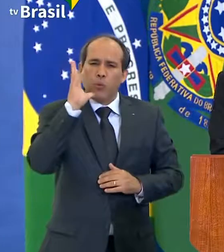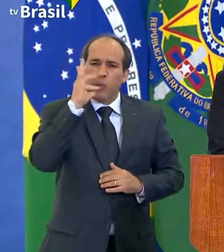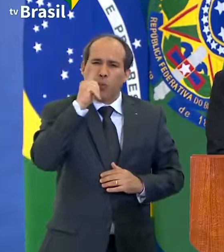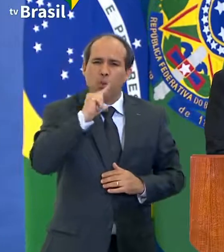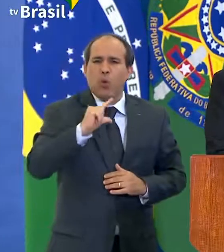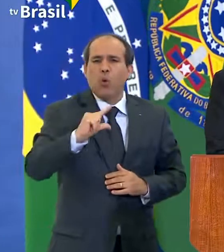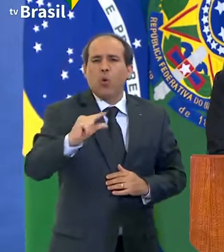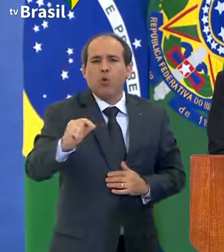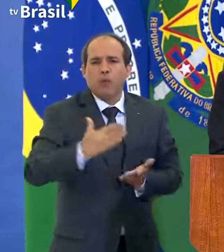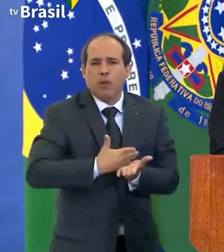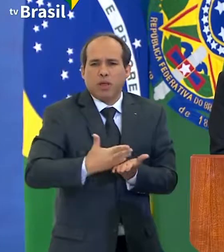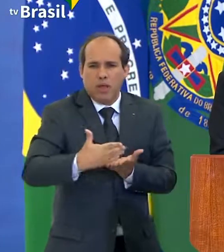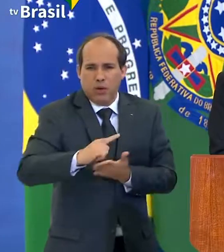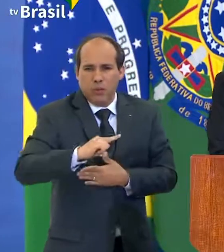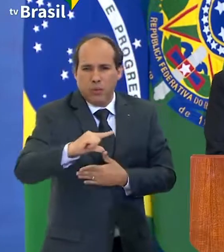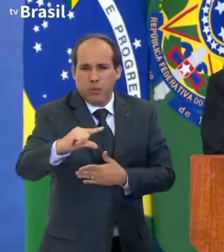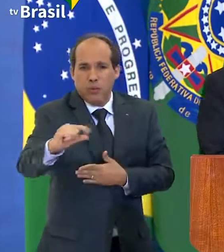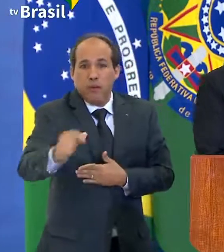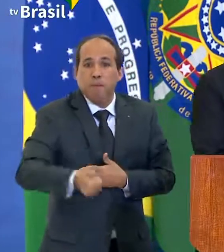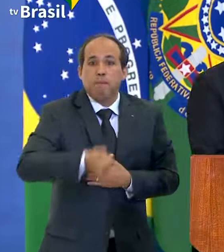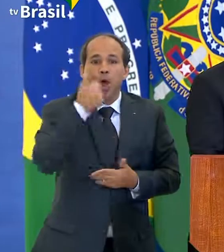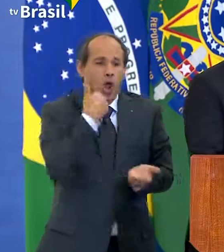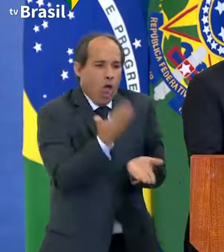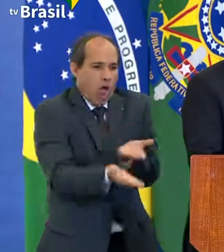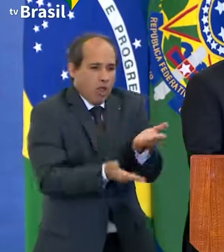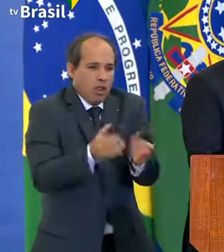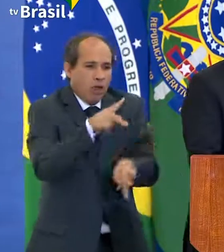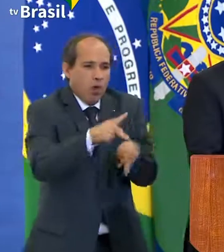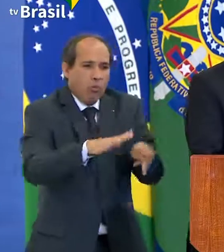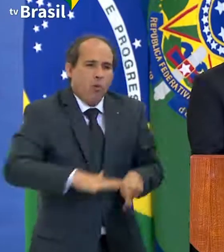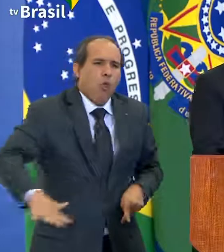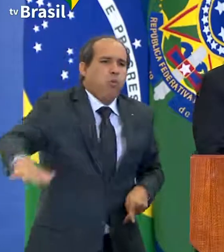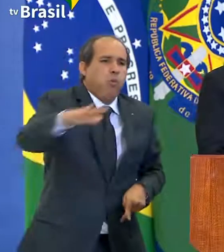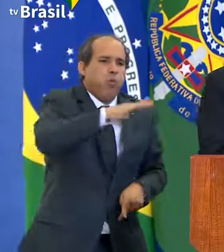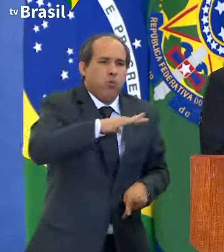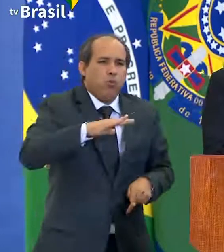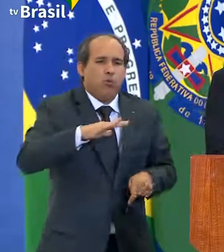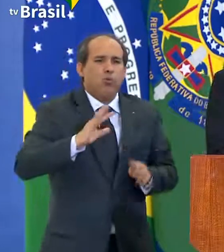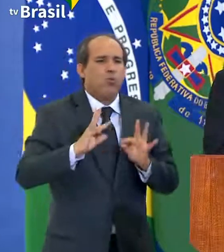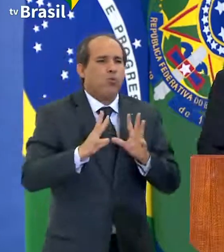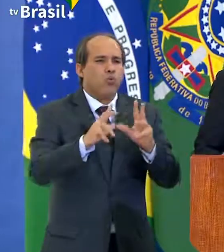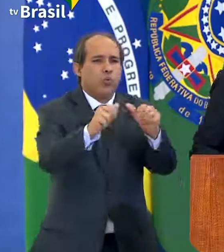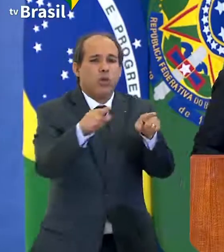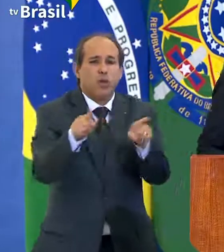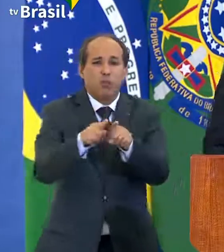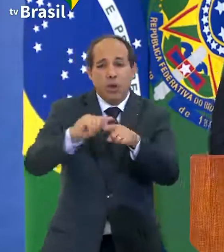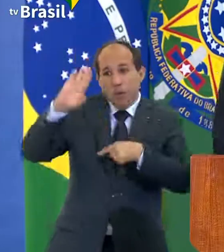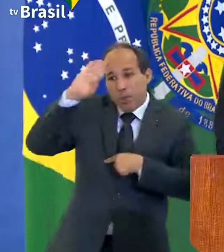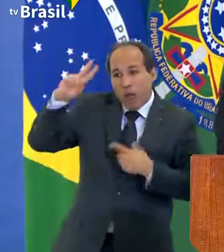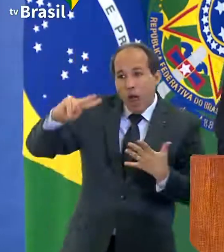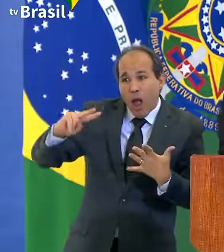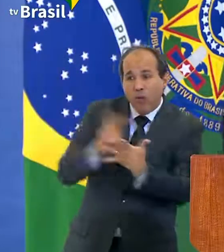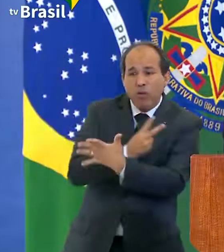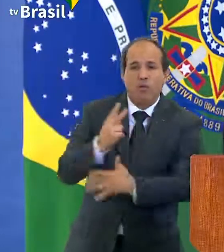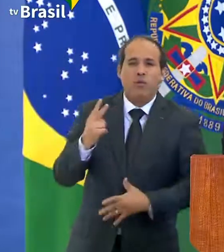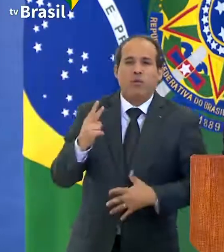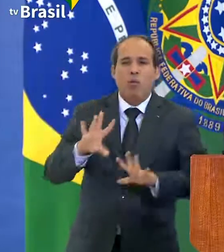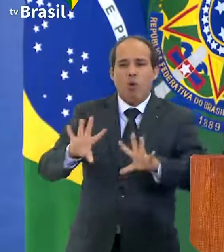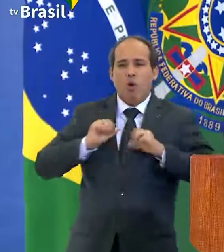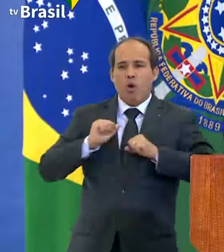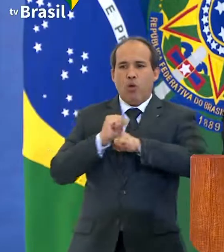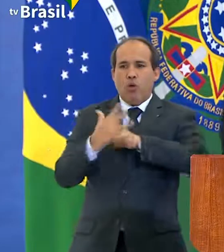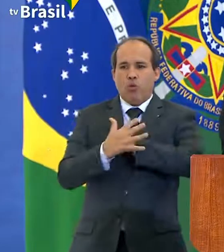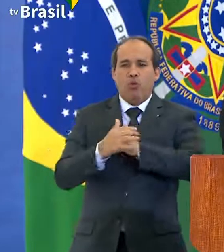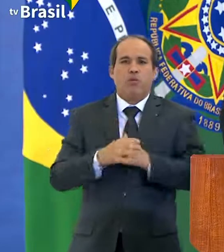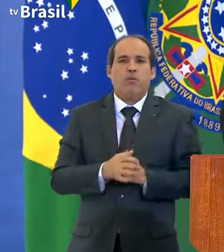Melhor atender a população de maneira geral. Em especial, os nossos vitimados da Covid-19. Assim